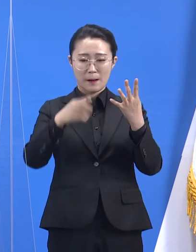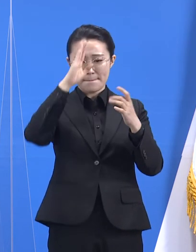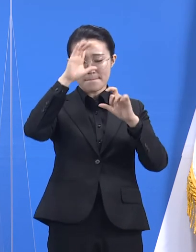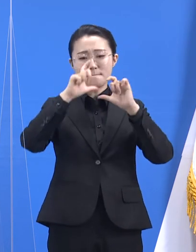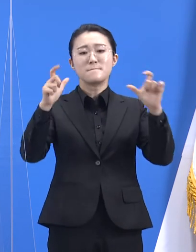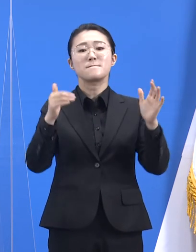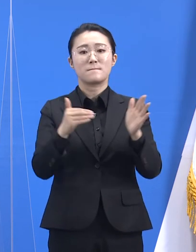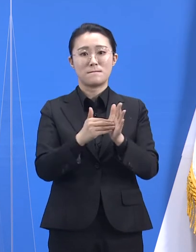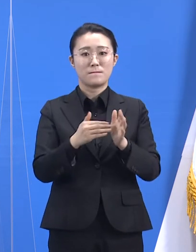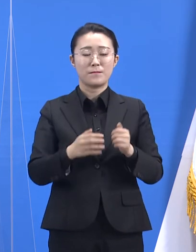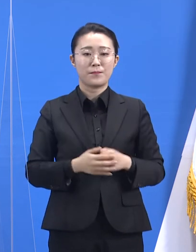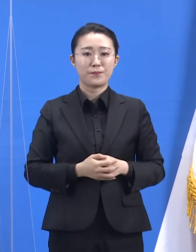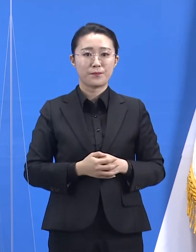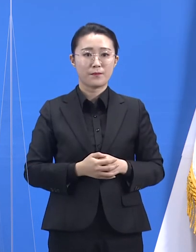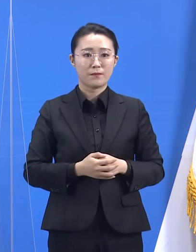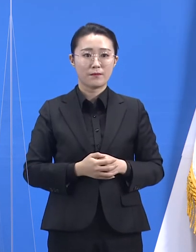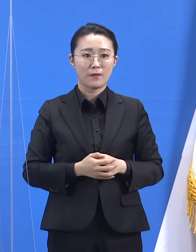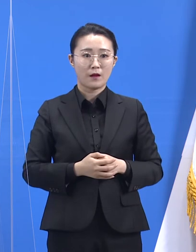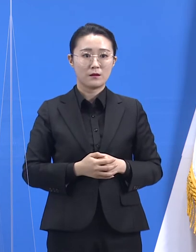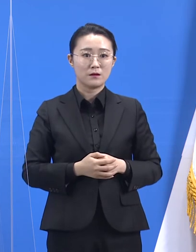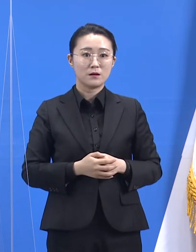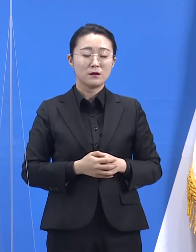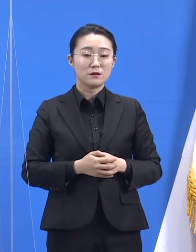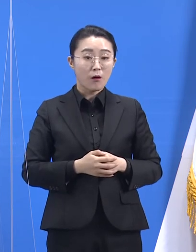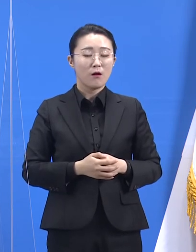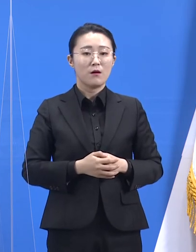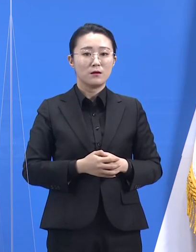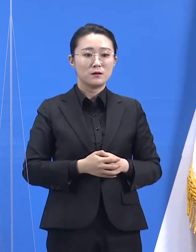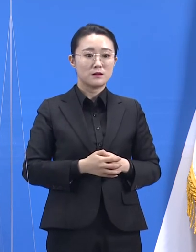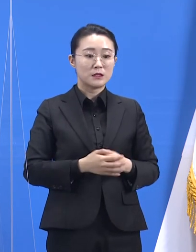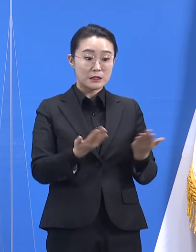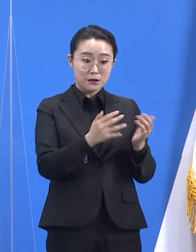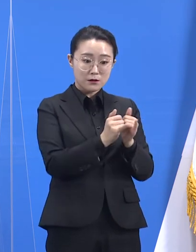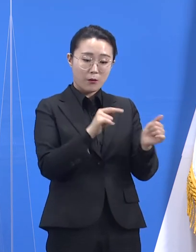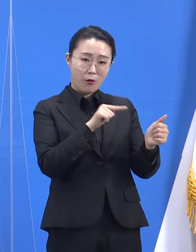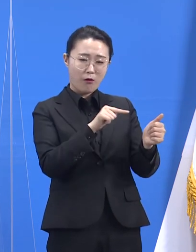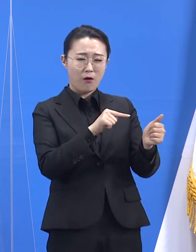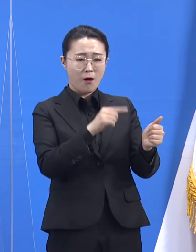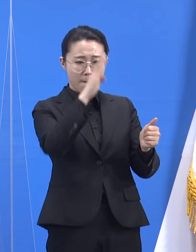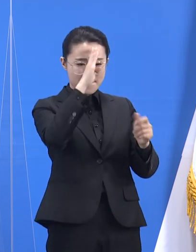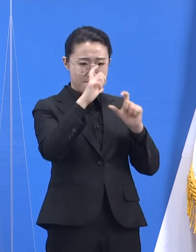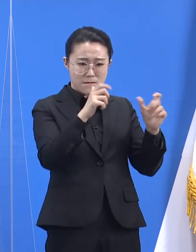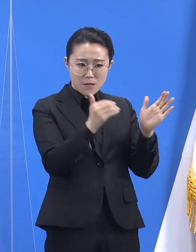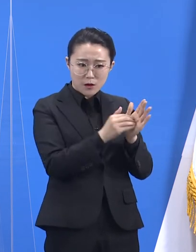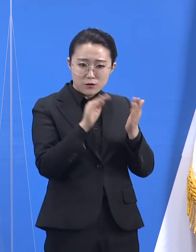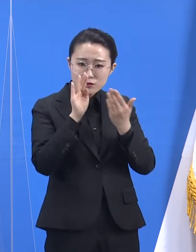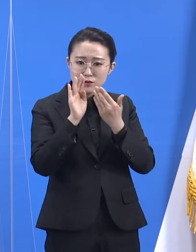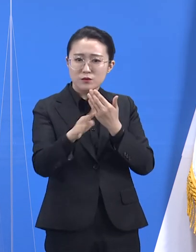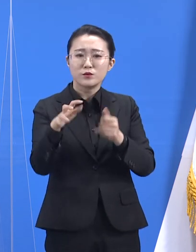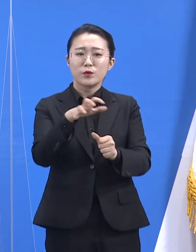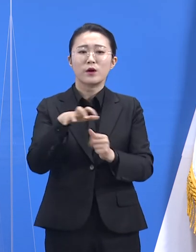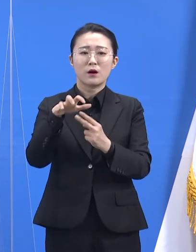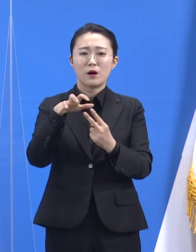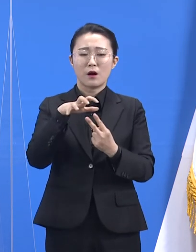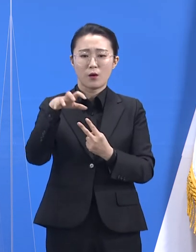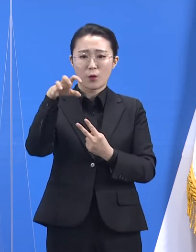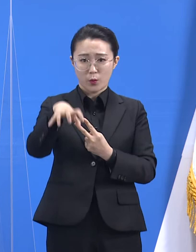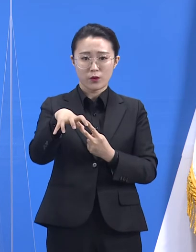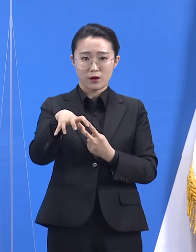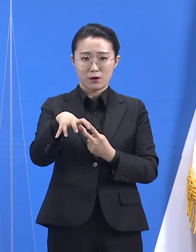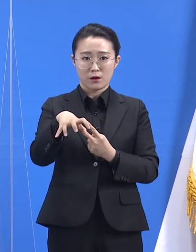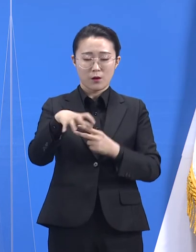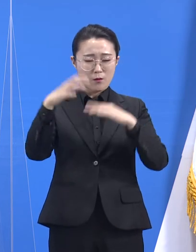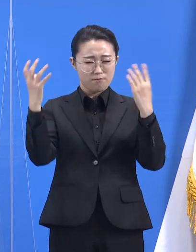이렇게 지표 환자를 찾은 이후 요양원 내 직원과 입소자 전원에 대한 일제검사를 실시하였으며 모두